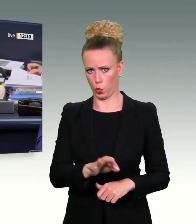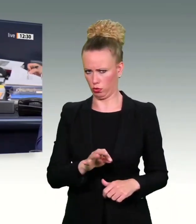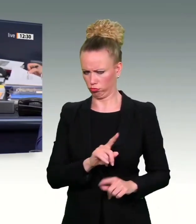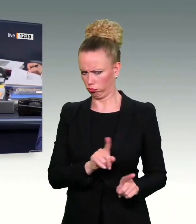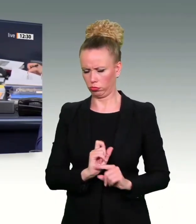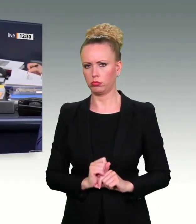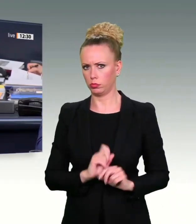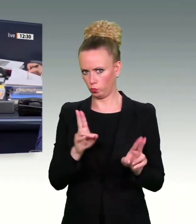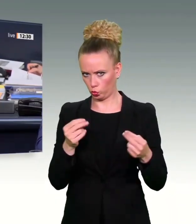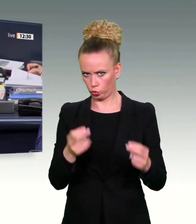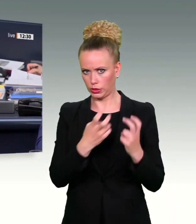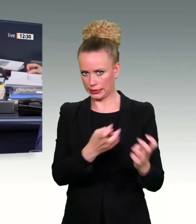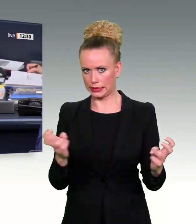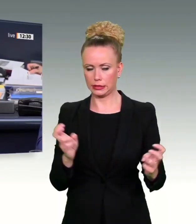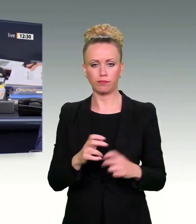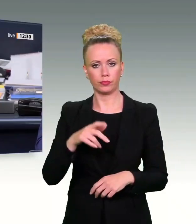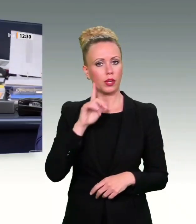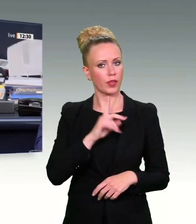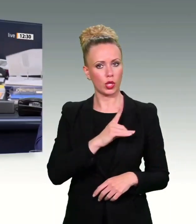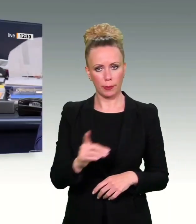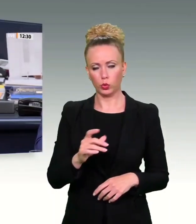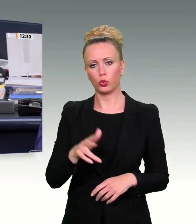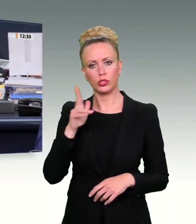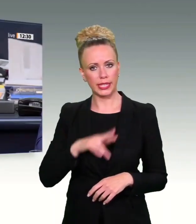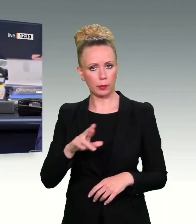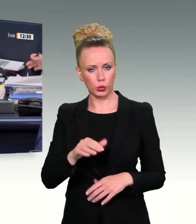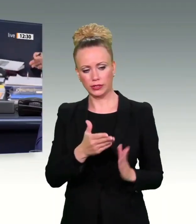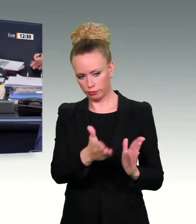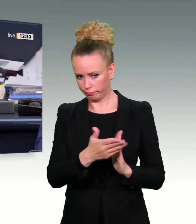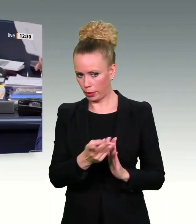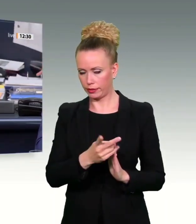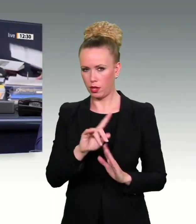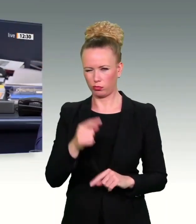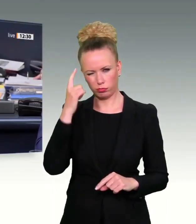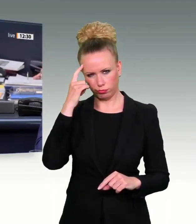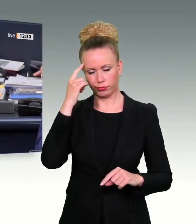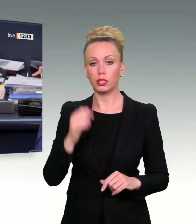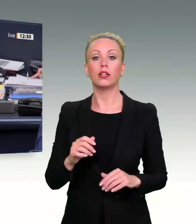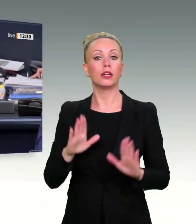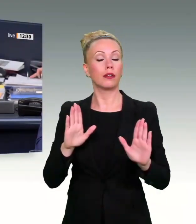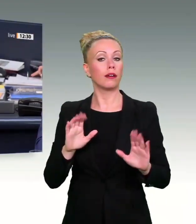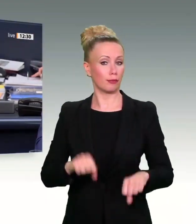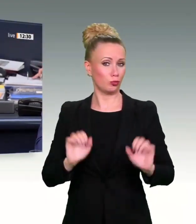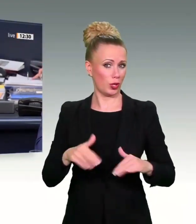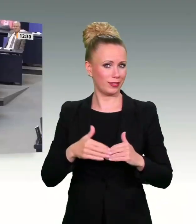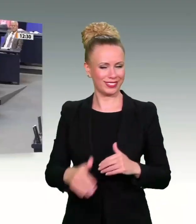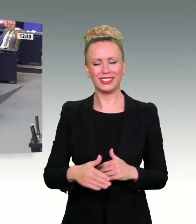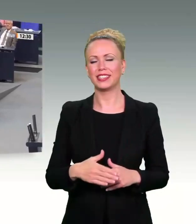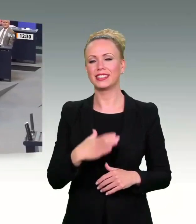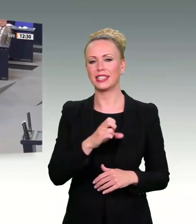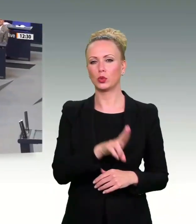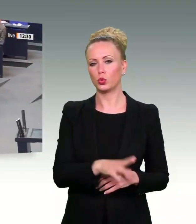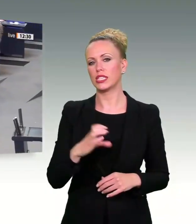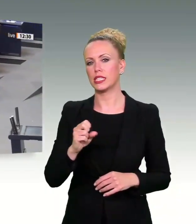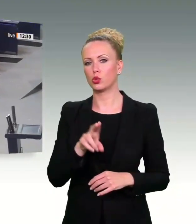in der Debatte beginnen. Und die erste Rednerin ist die Kollegin der CDU-CSU, Andrea Lindholz.